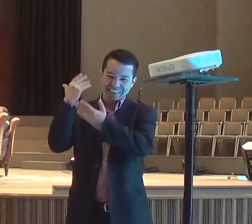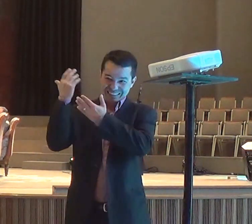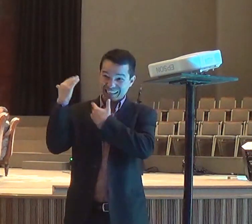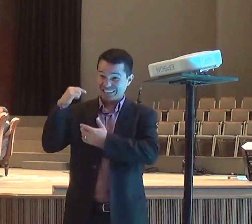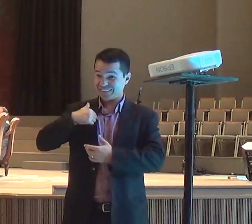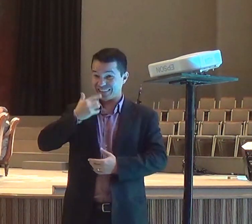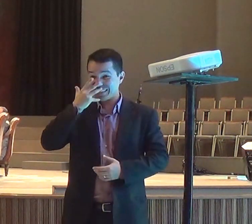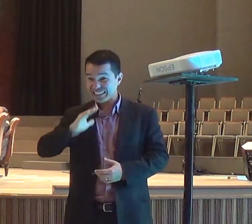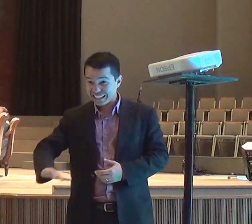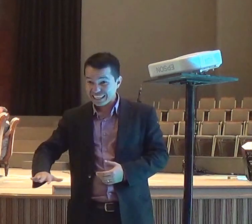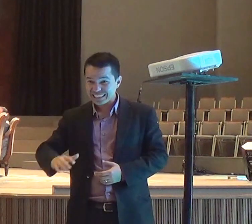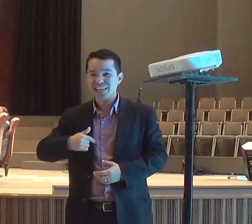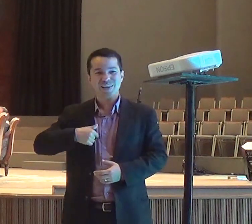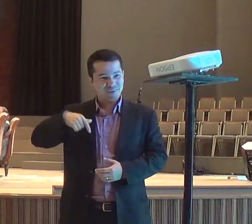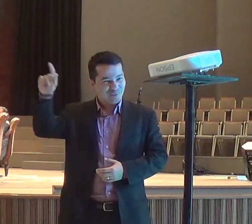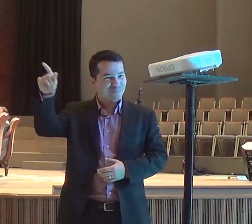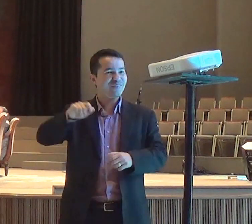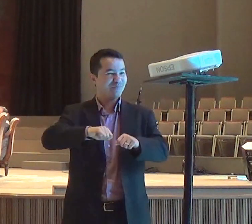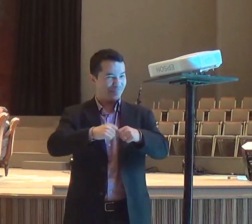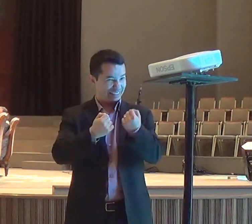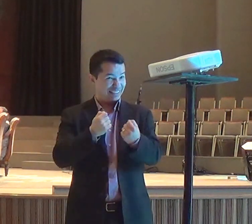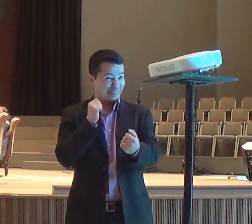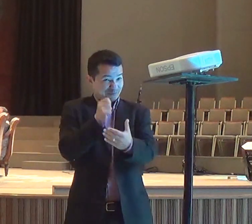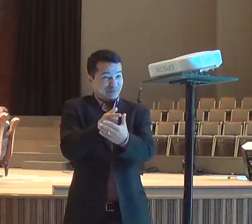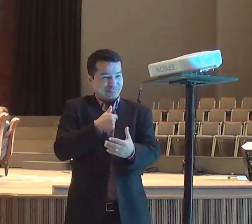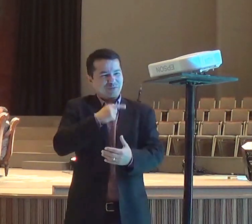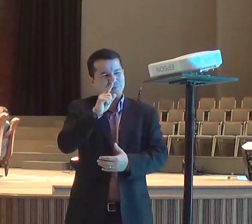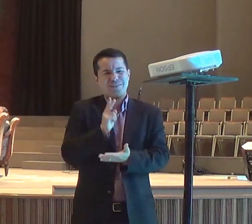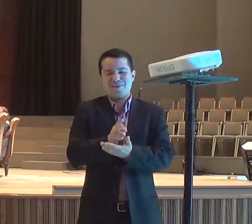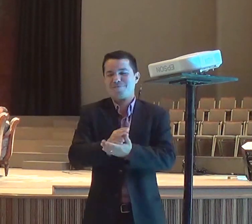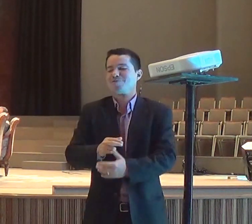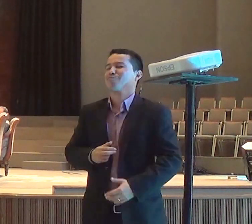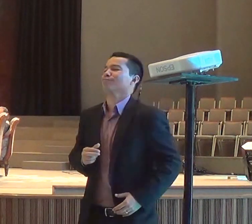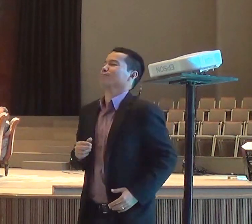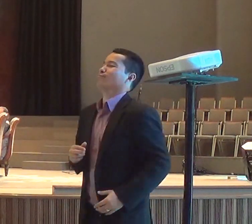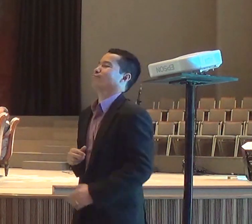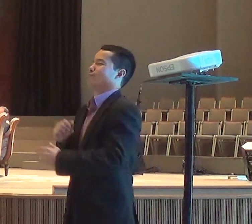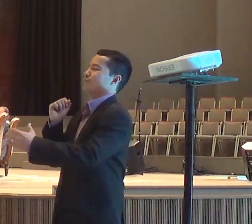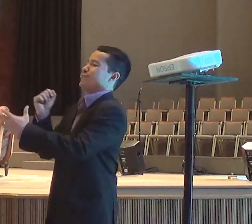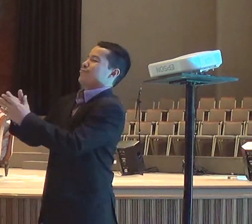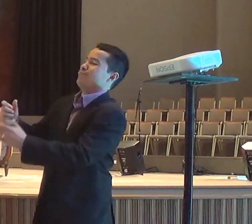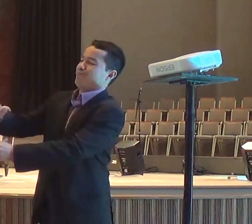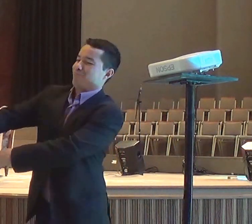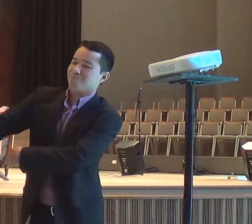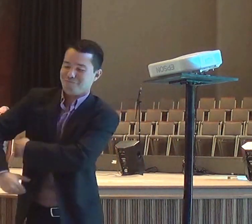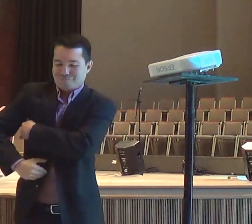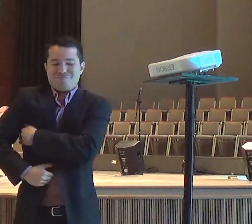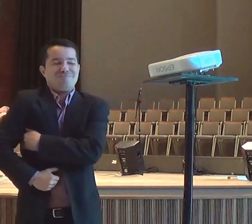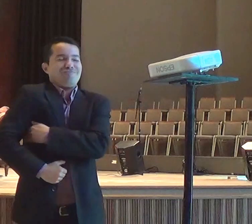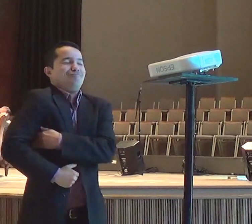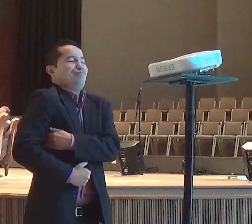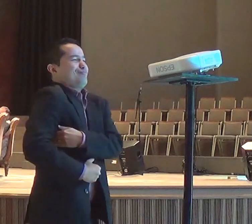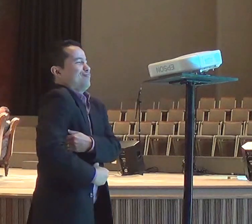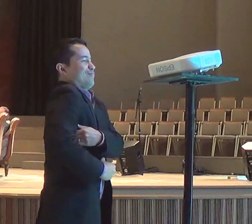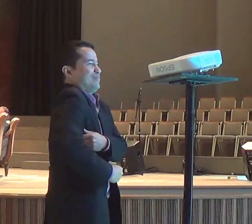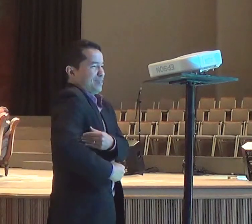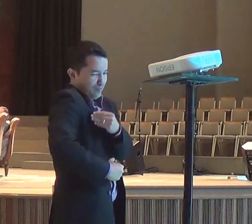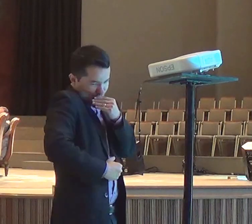punha, bengala, debaixo do braço, era assim, que eu fazia, eu punha, a bengala, debaixo do braço, e nunca, a bengala, chegava com a